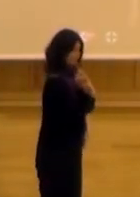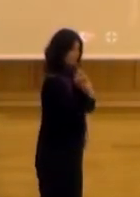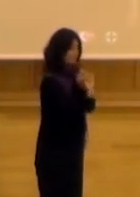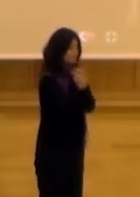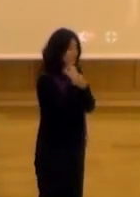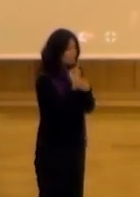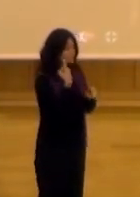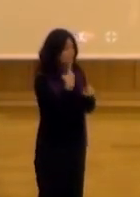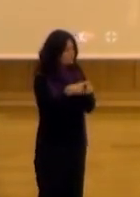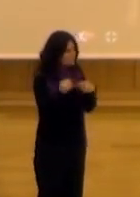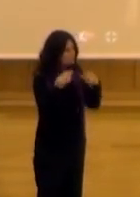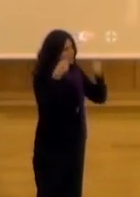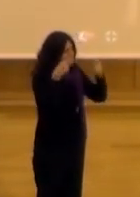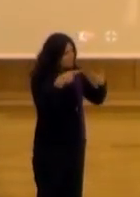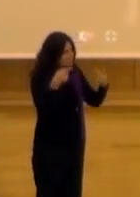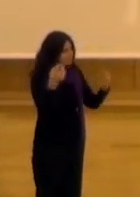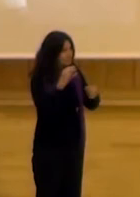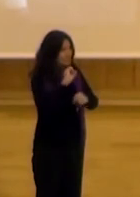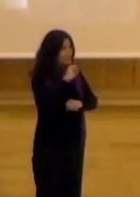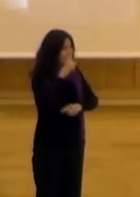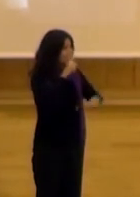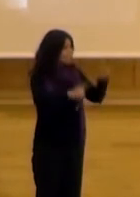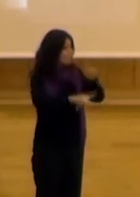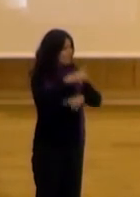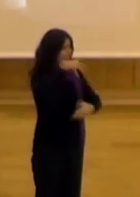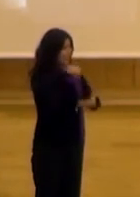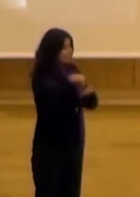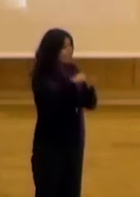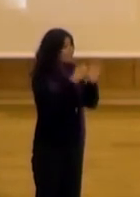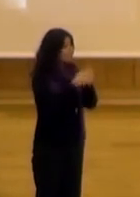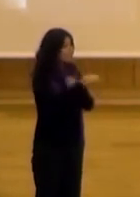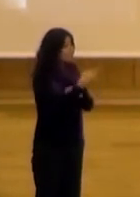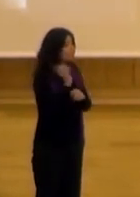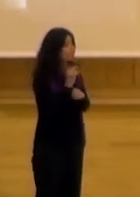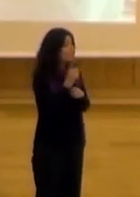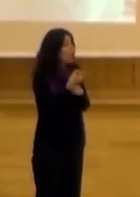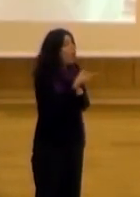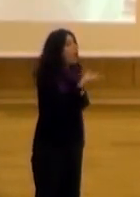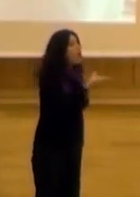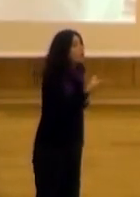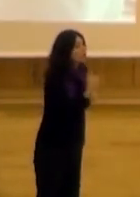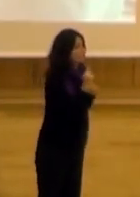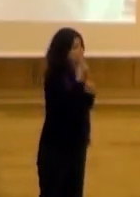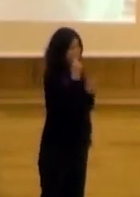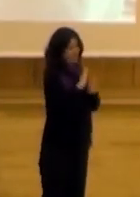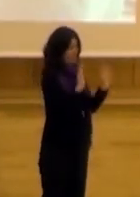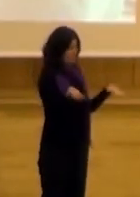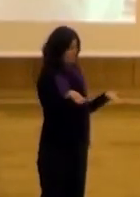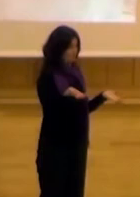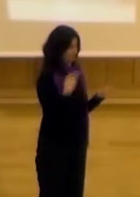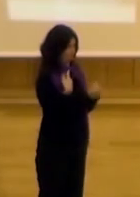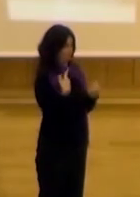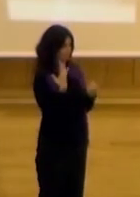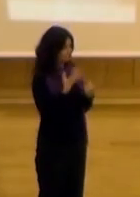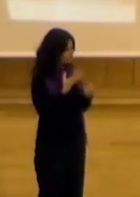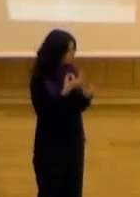Y una de las cosas que nos dimos cuenta es que uno de los grandes problemas que tienen muchas veces estos proyectos es que solo llegan algunos. Entonces, una de